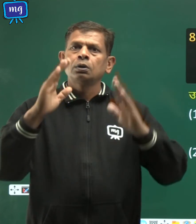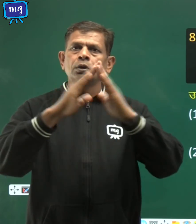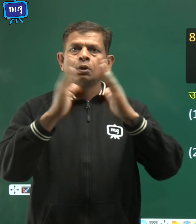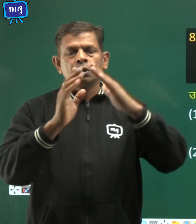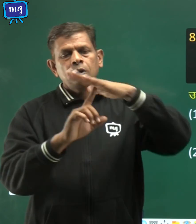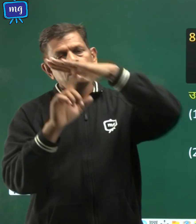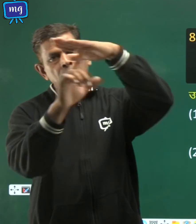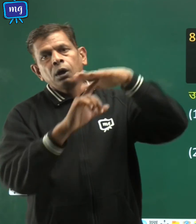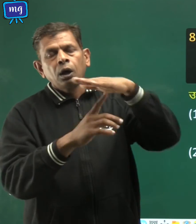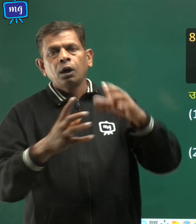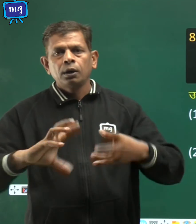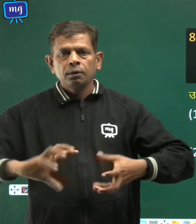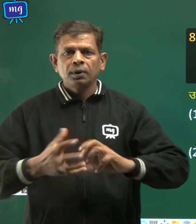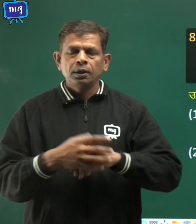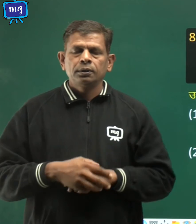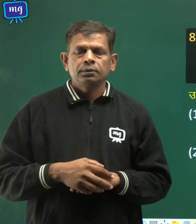निर्मान